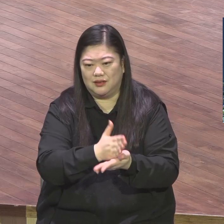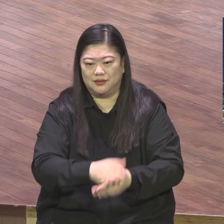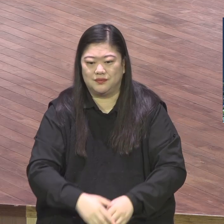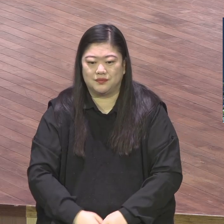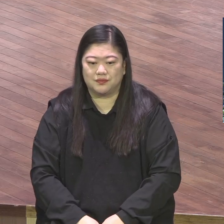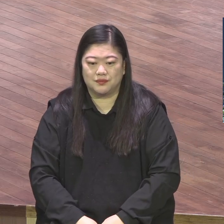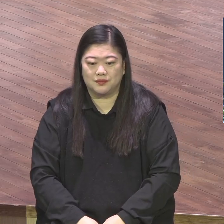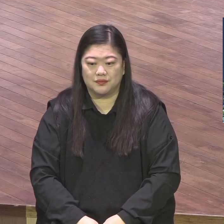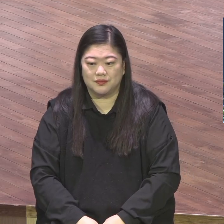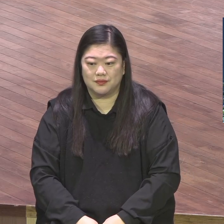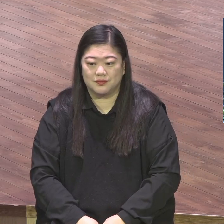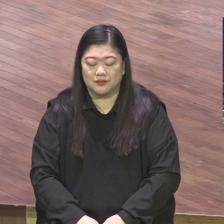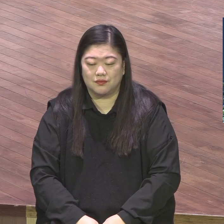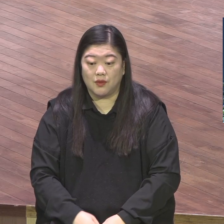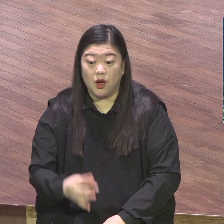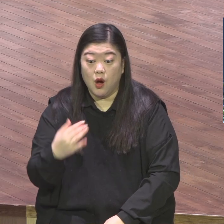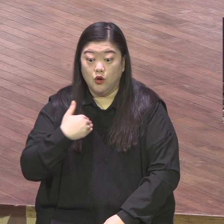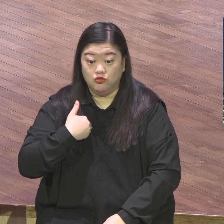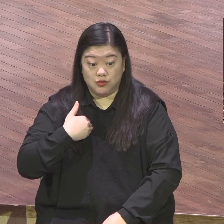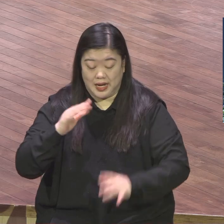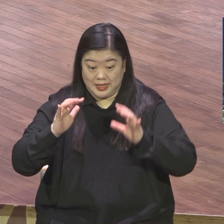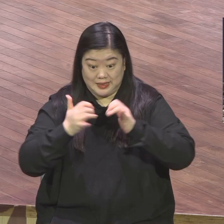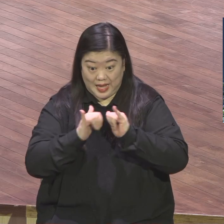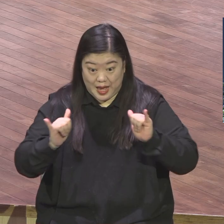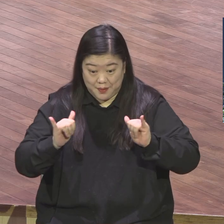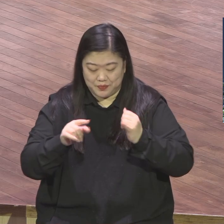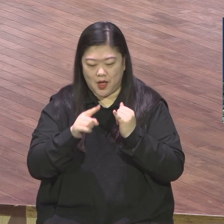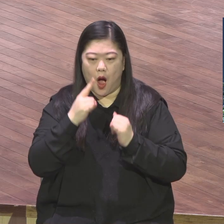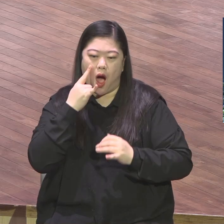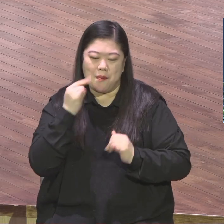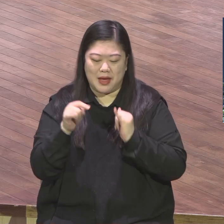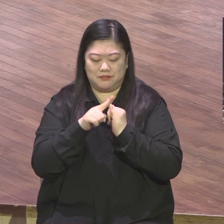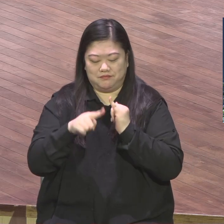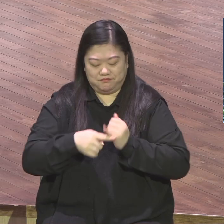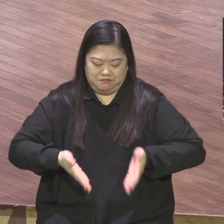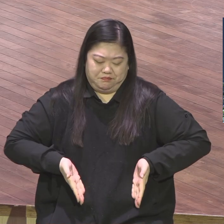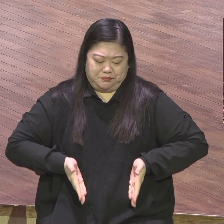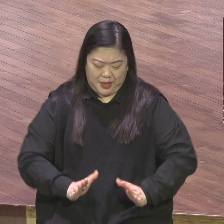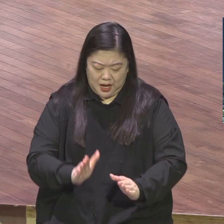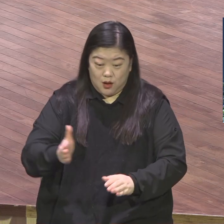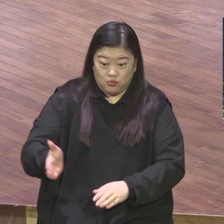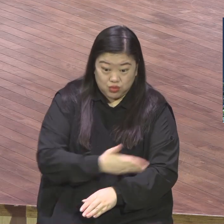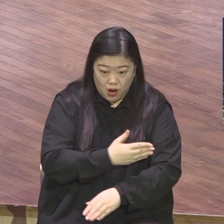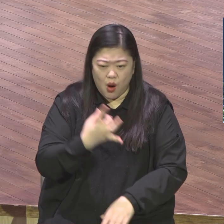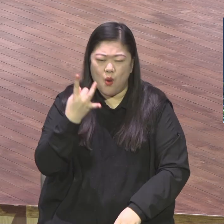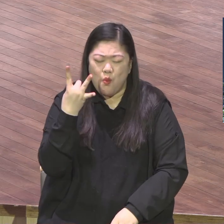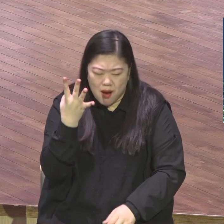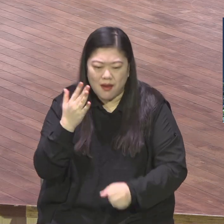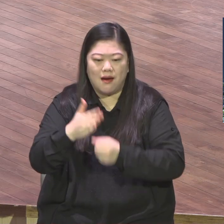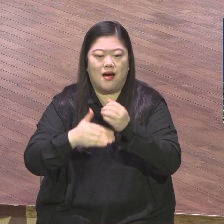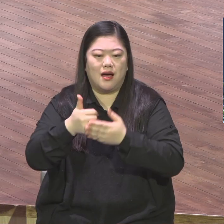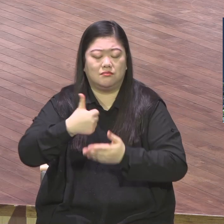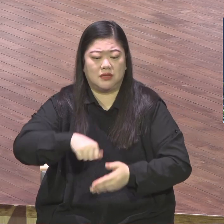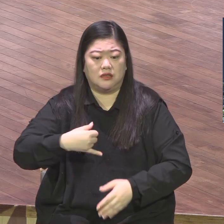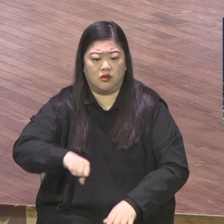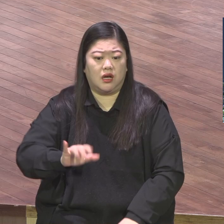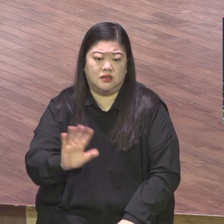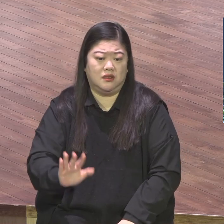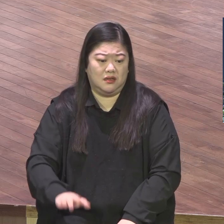본질상 진노의 자식이. 본질상, 본질상, 본질이 진노요. 진노받을 자제였을 건데